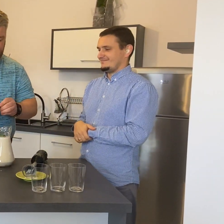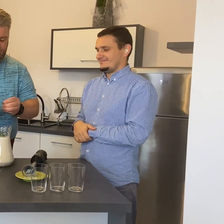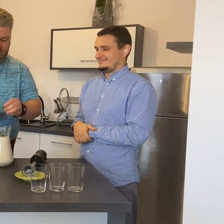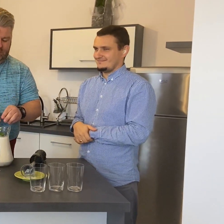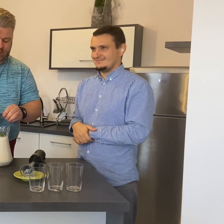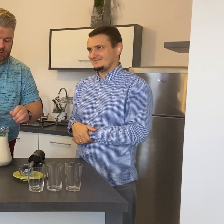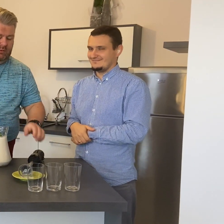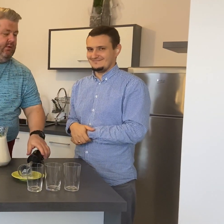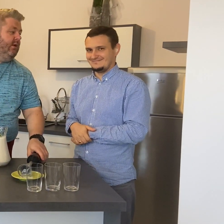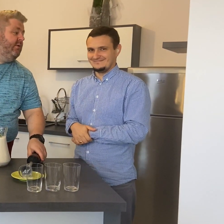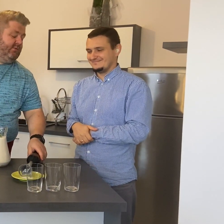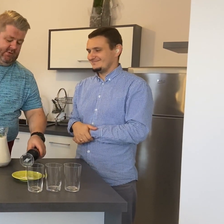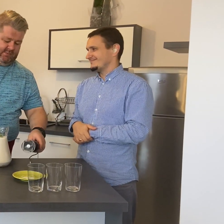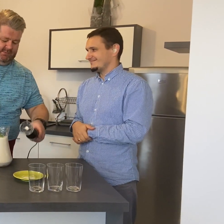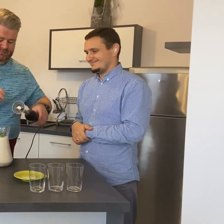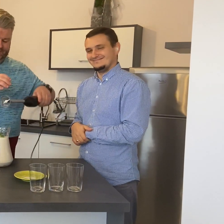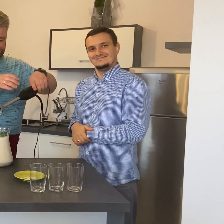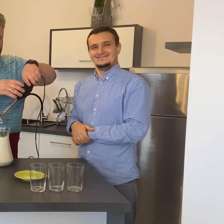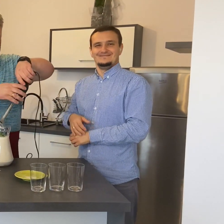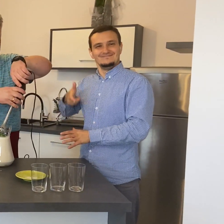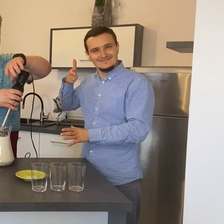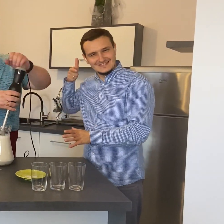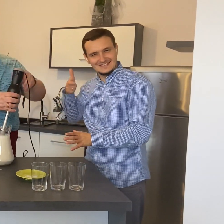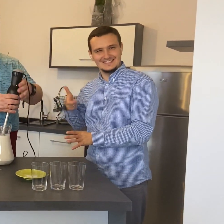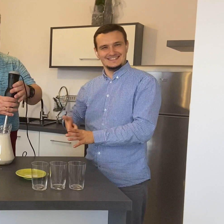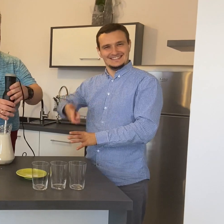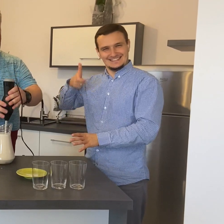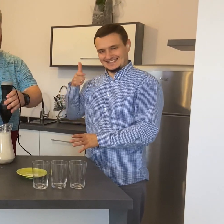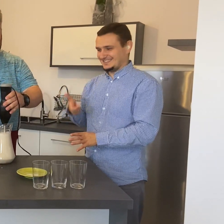I mixujemy. I Pięknie. Pięknie.